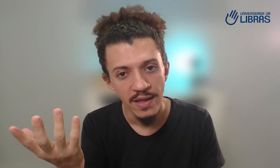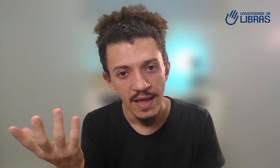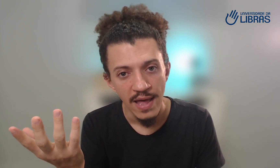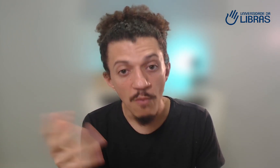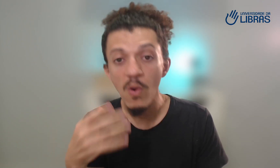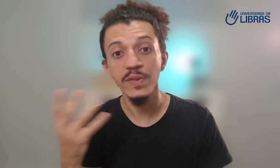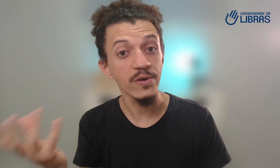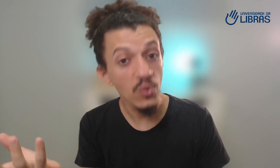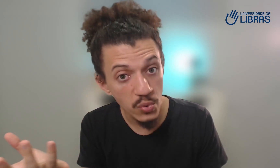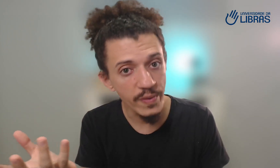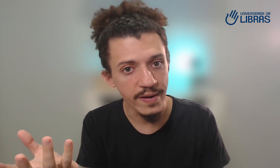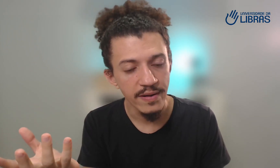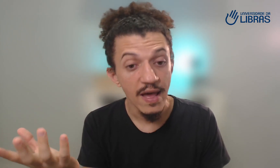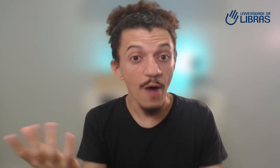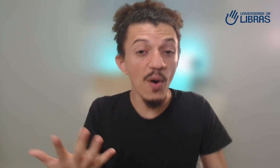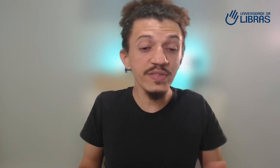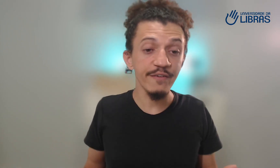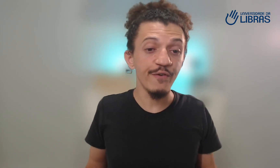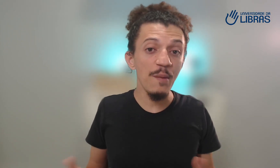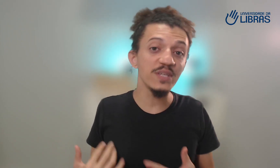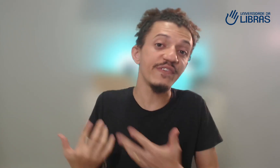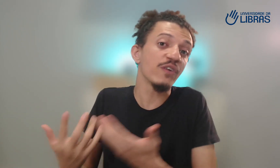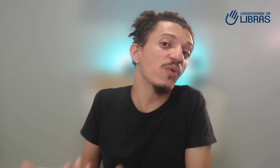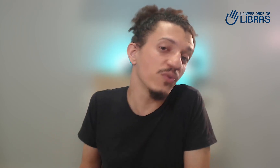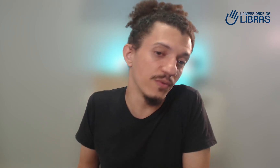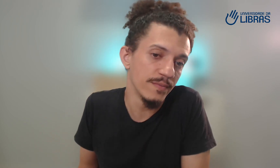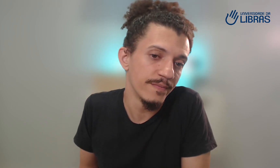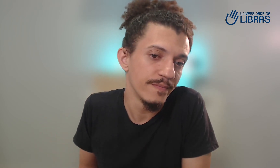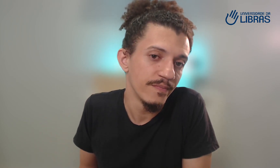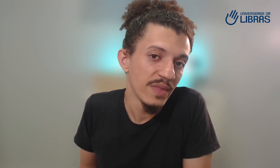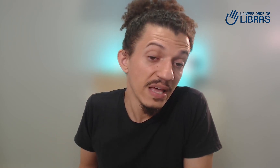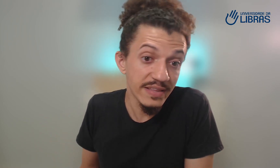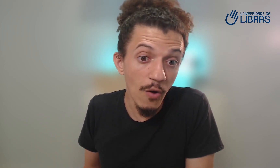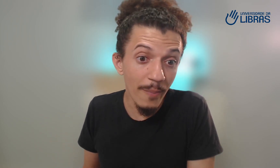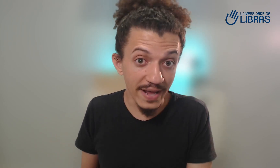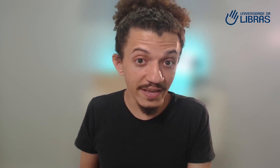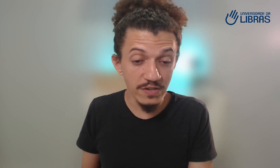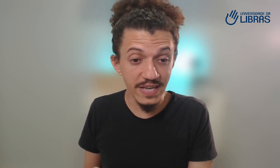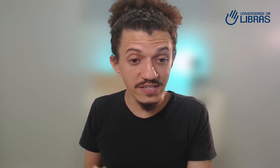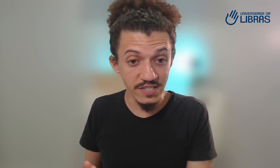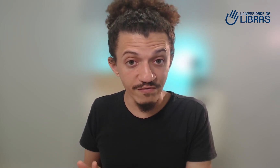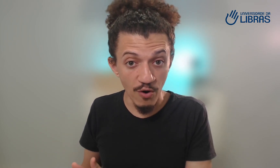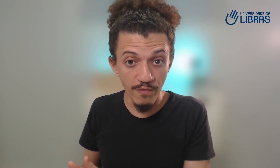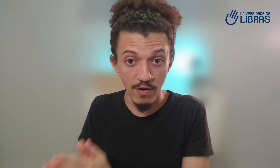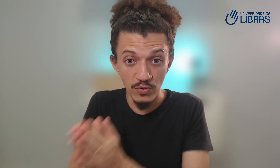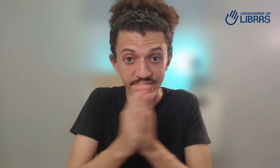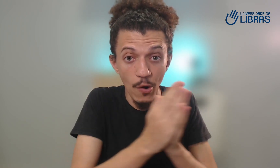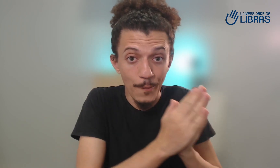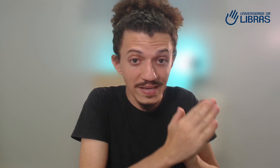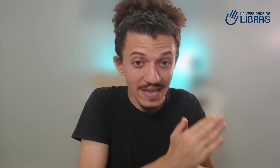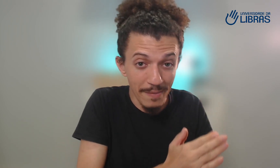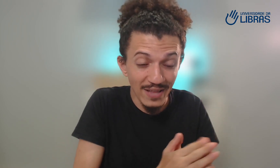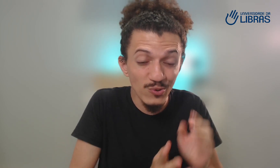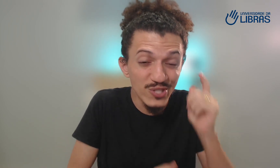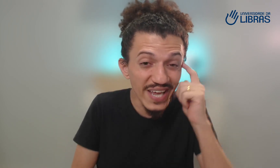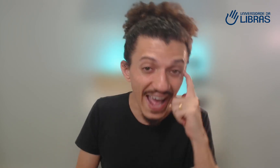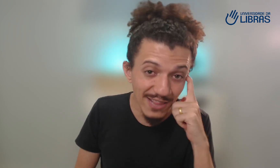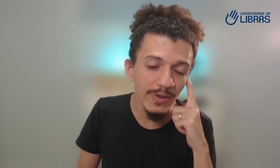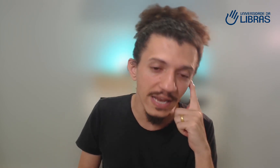é uma outra cultura, é uma outra forma de ver o mundo. Então, para que você desenvolva o seu pensamento direto em